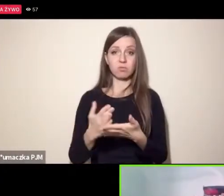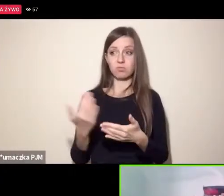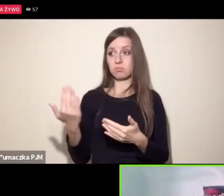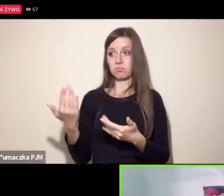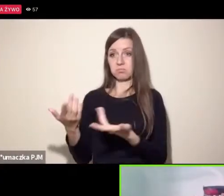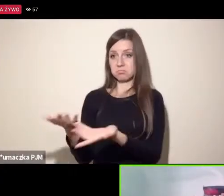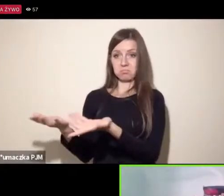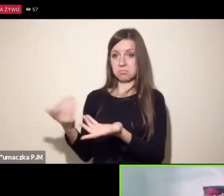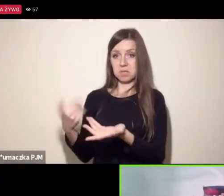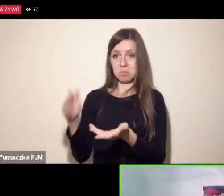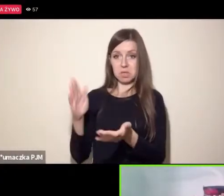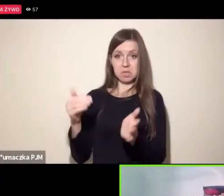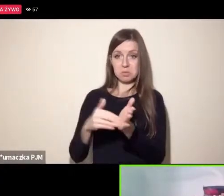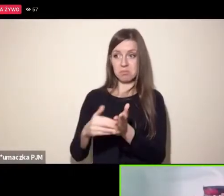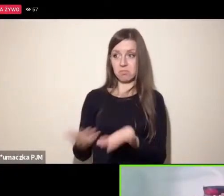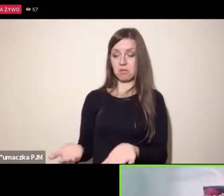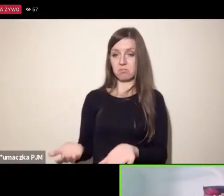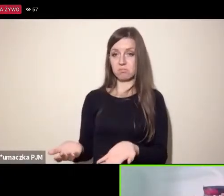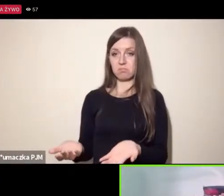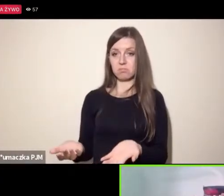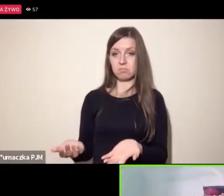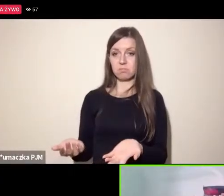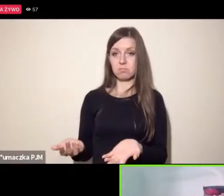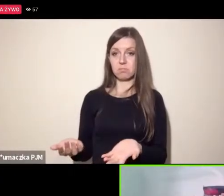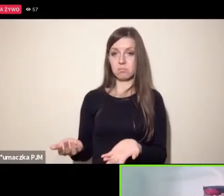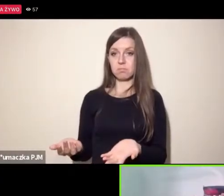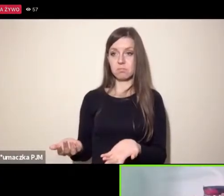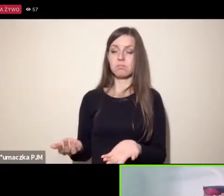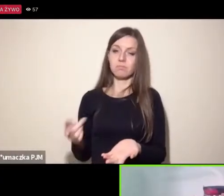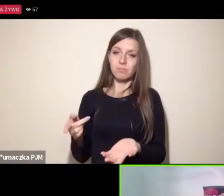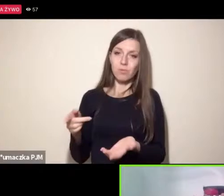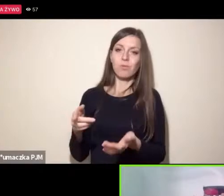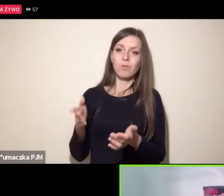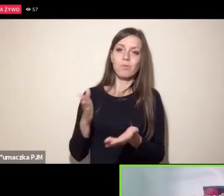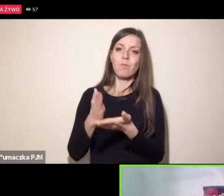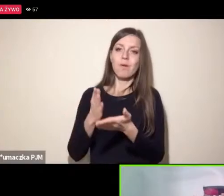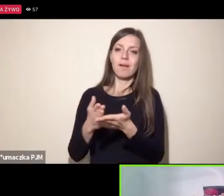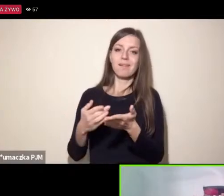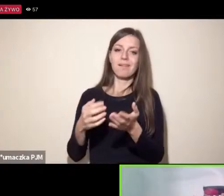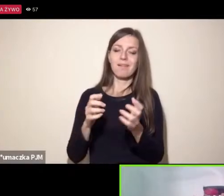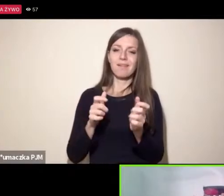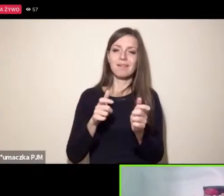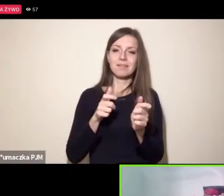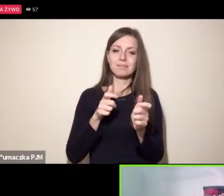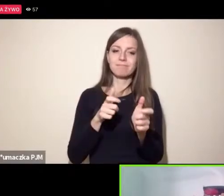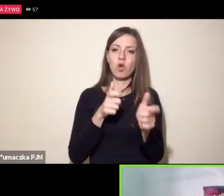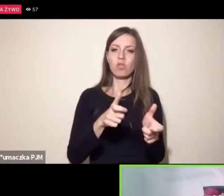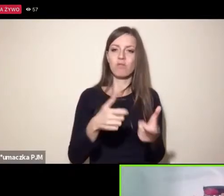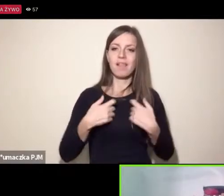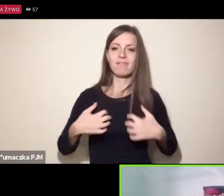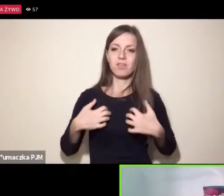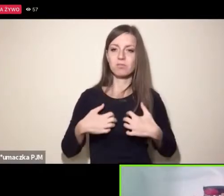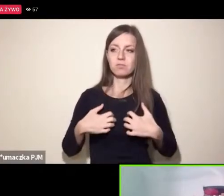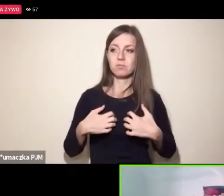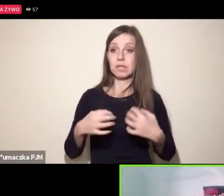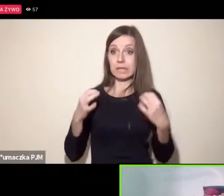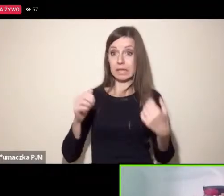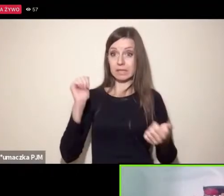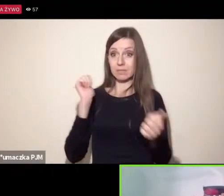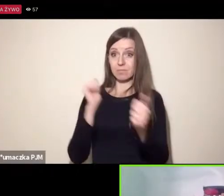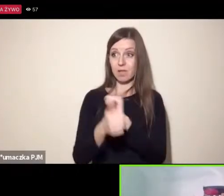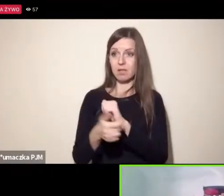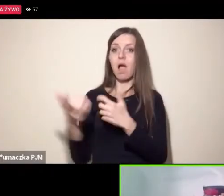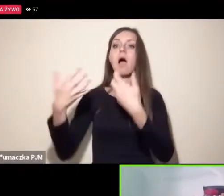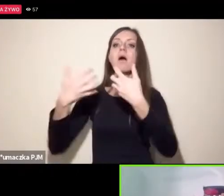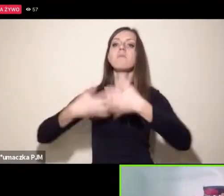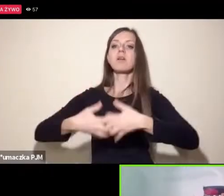no wykorzystywano urządzenia do intensywnego chowu zwierząt więc w sytuacji kiedy mieliby zmienić swój swoją